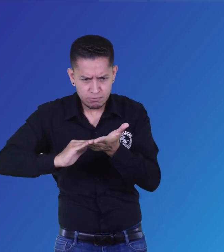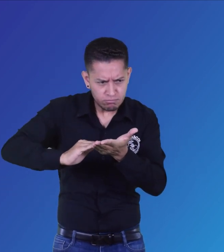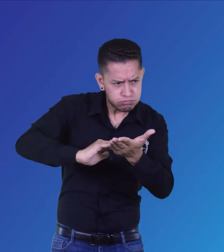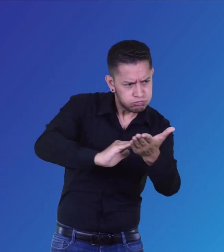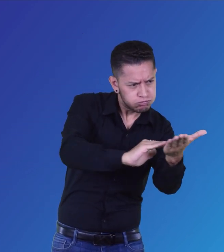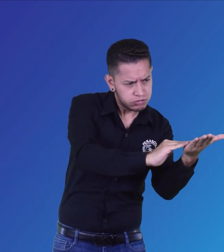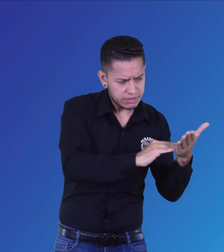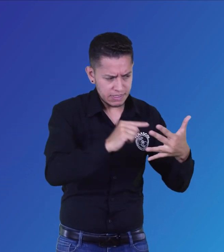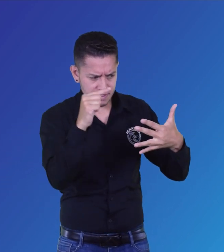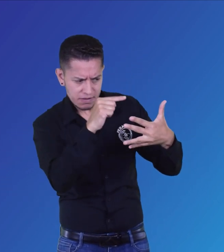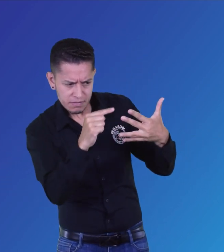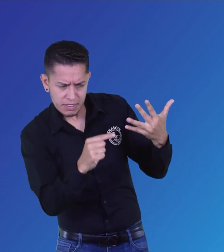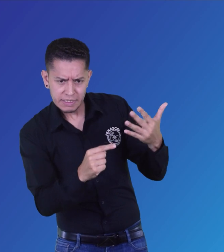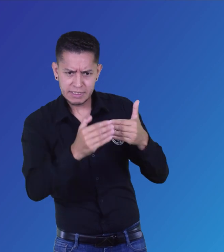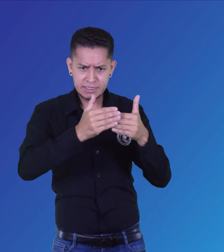sordas en el sector salud.